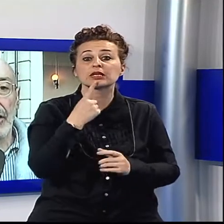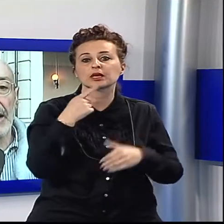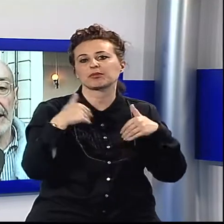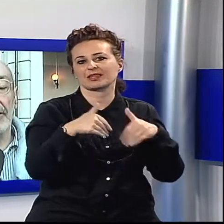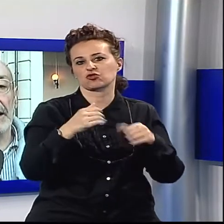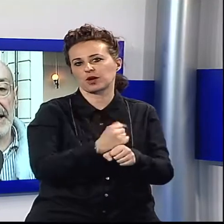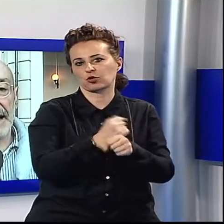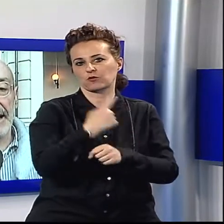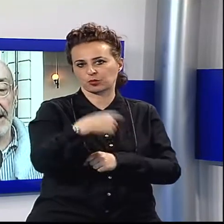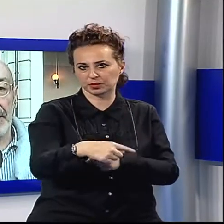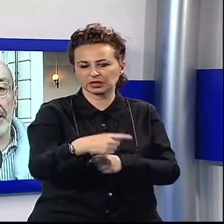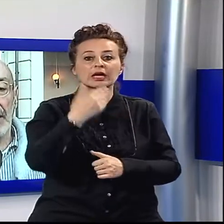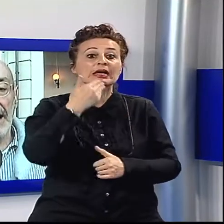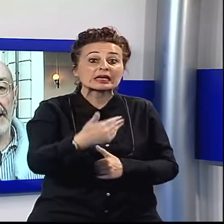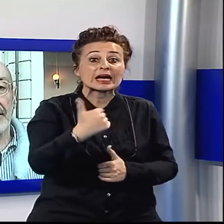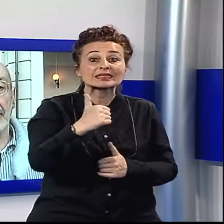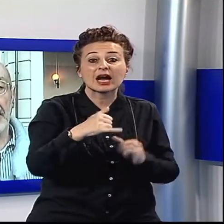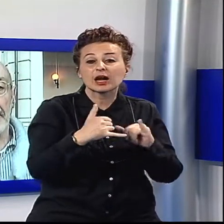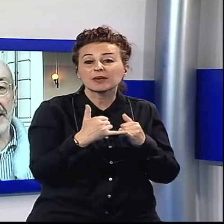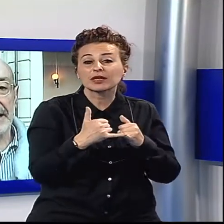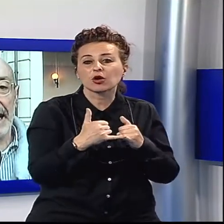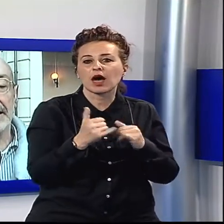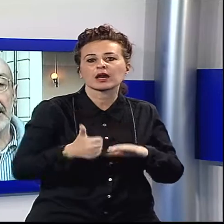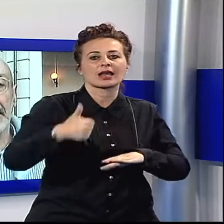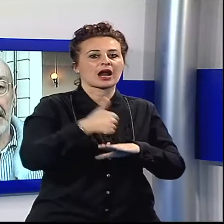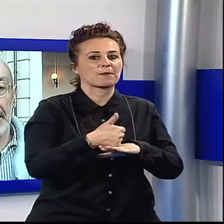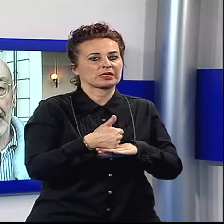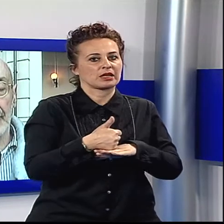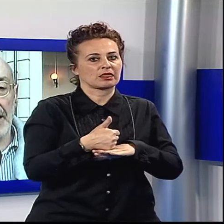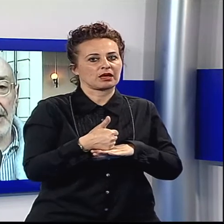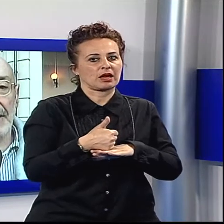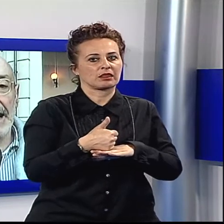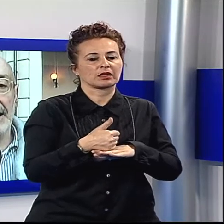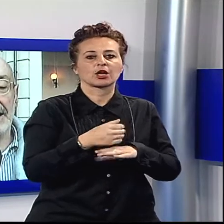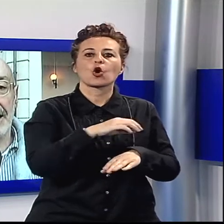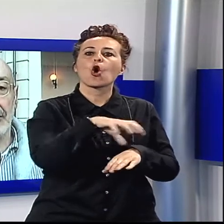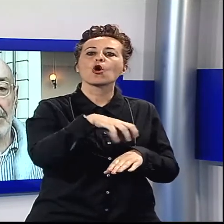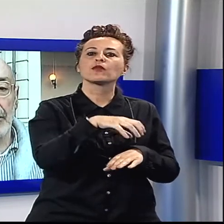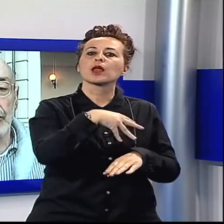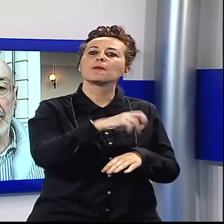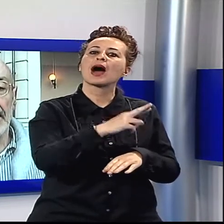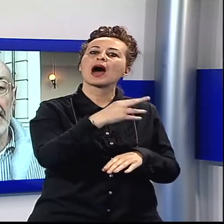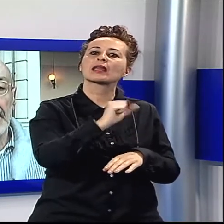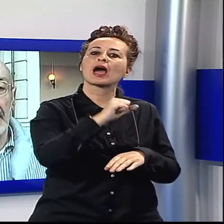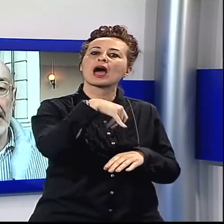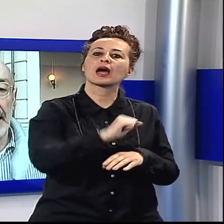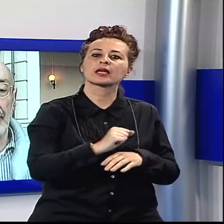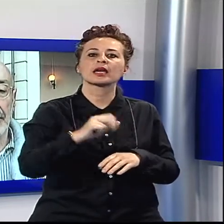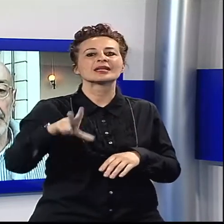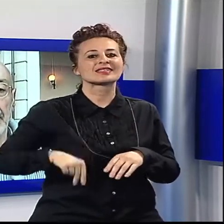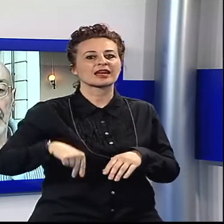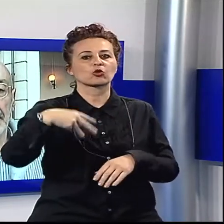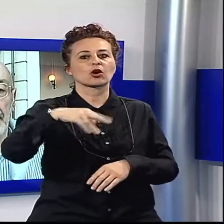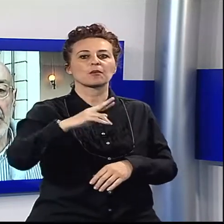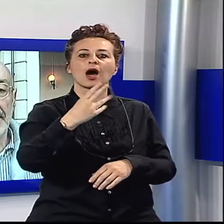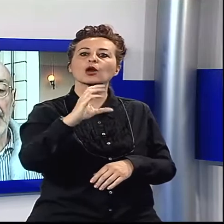lavoro. Devo ringraziare in particolare i nostri rappresentanti, l'onorevole Mariani, il senatore Marcucci, che hanno